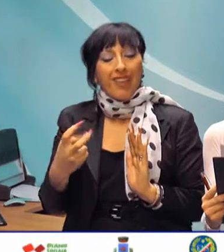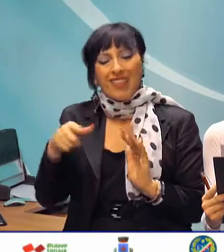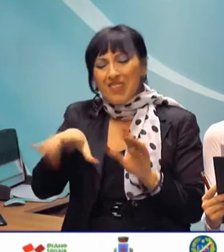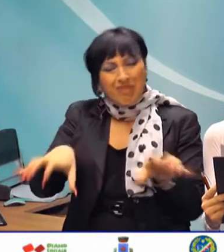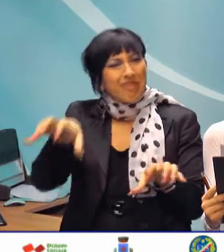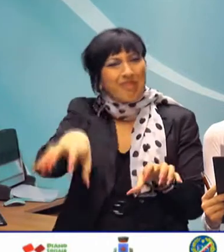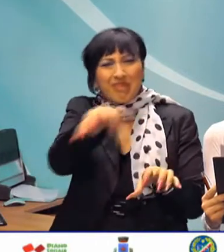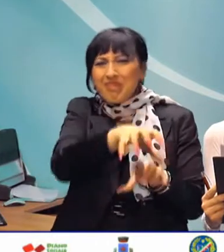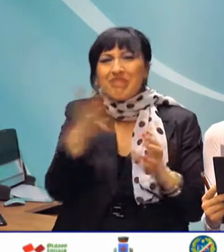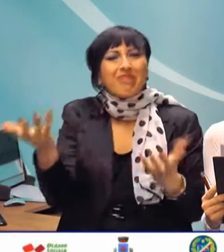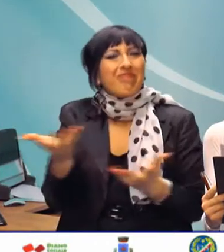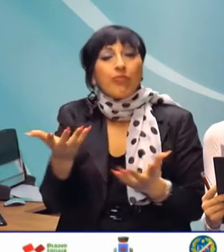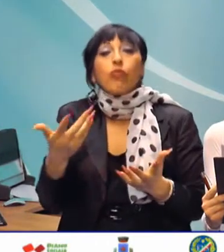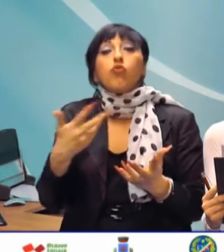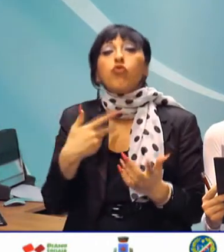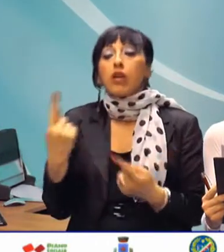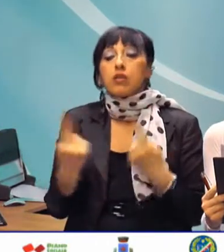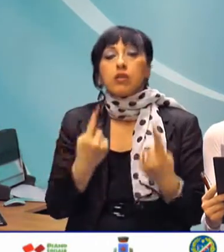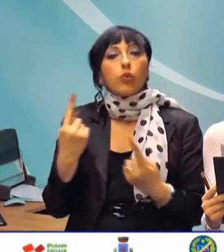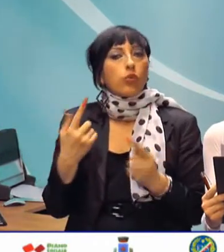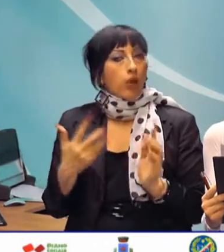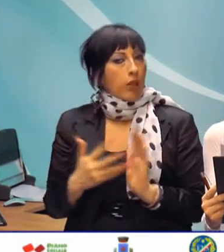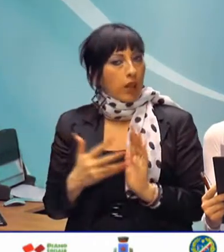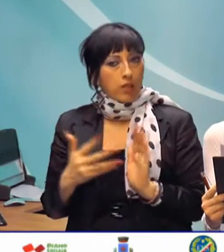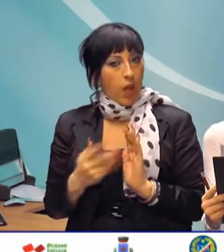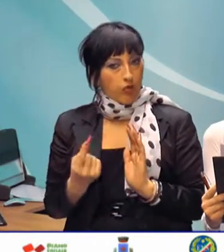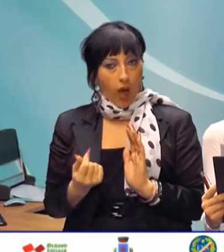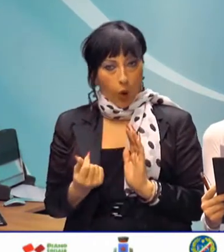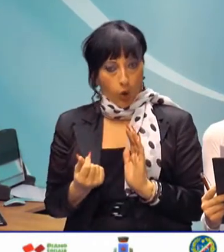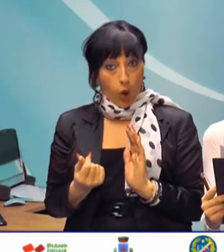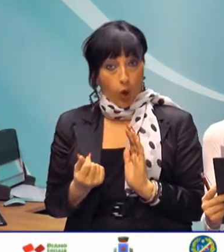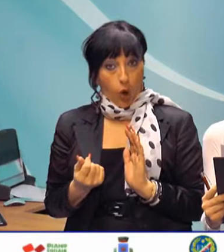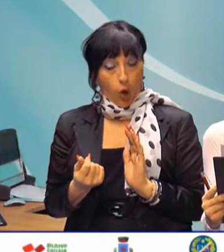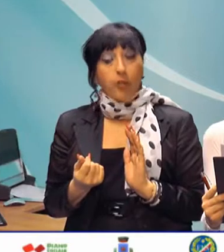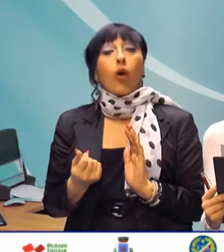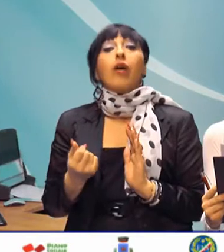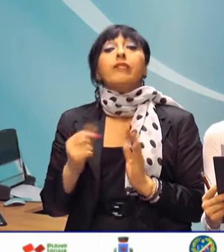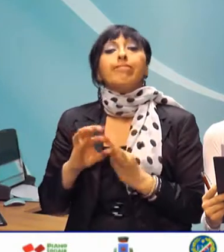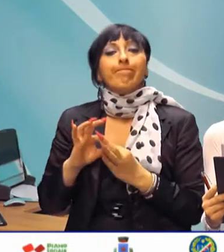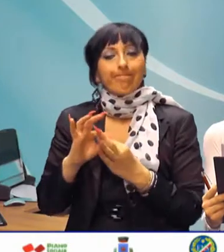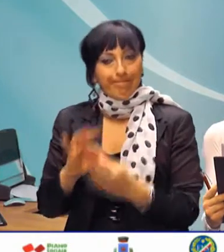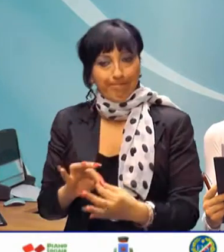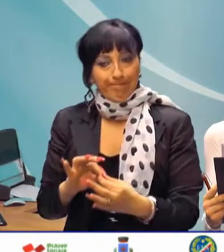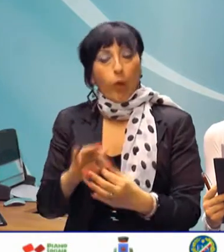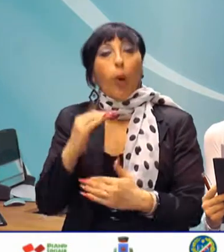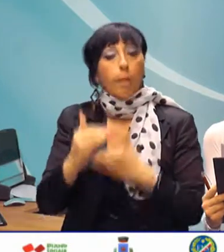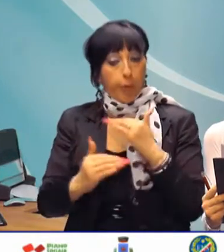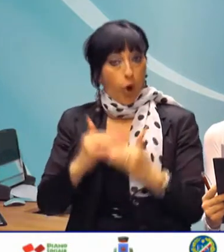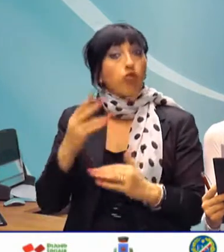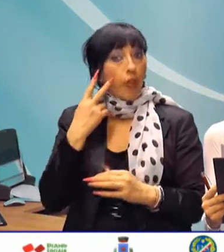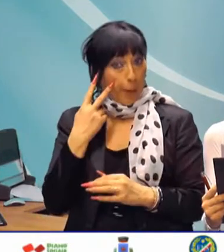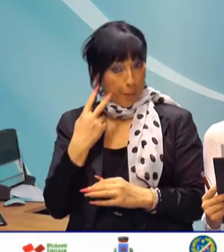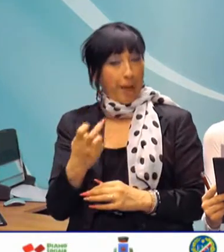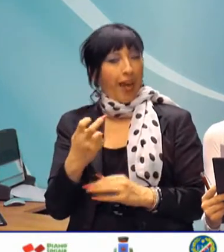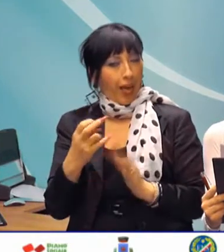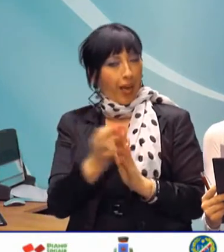zone caratterizzate da una situazione di disagio economico che, a seguito della procedura prevista, possono